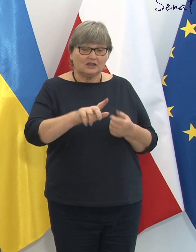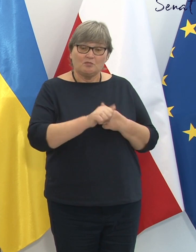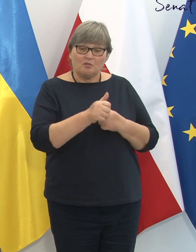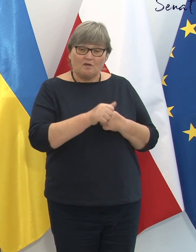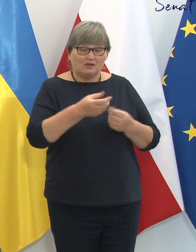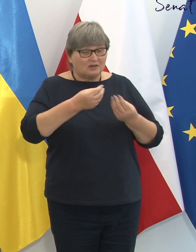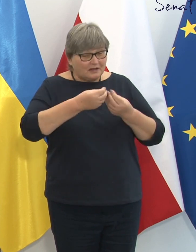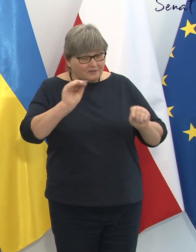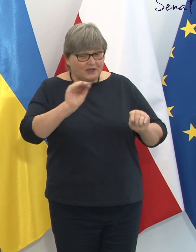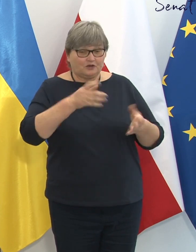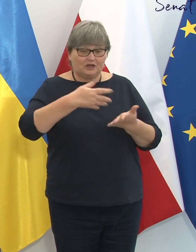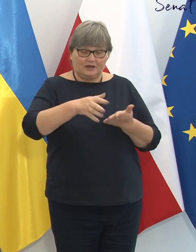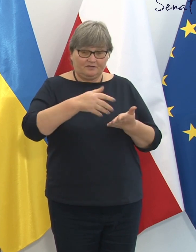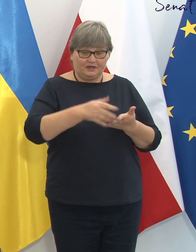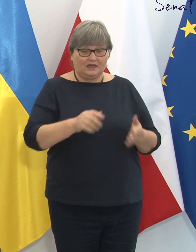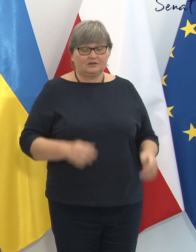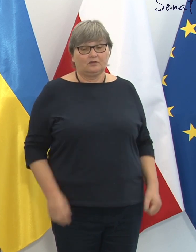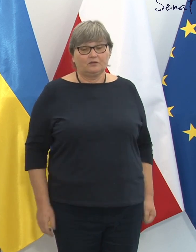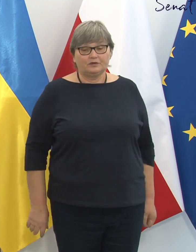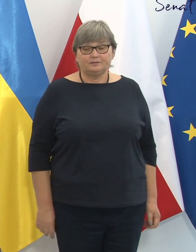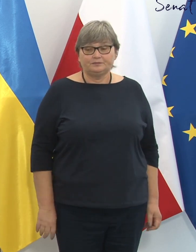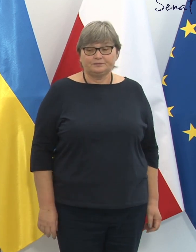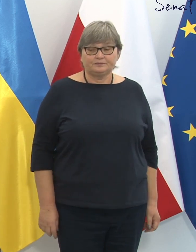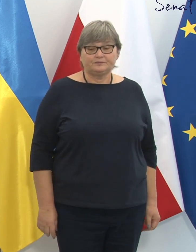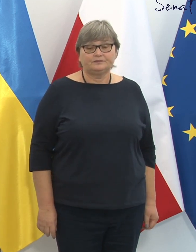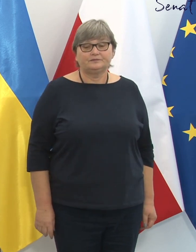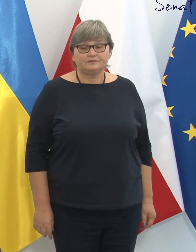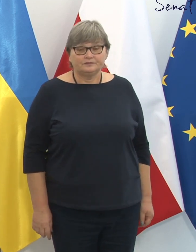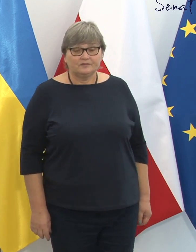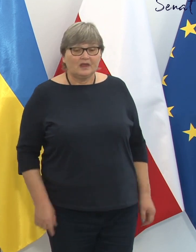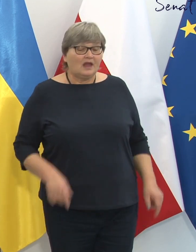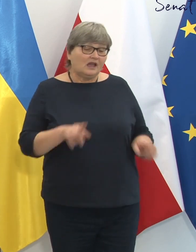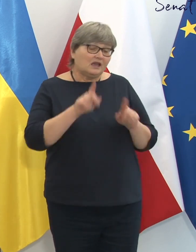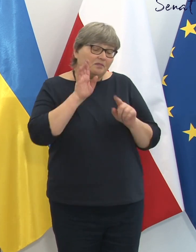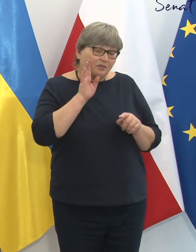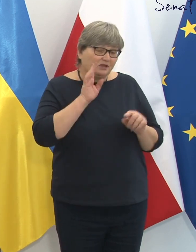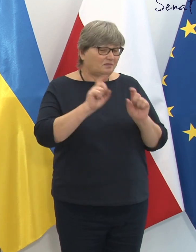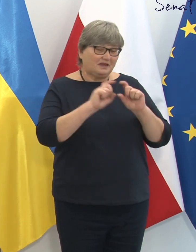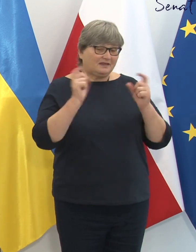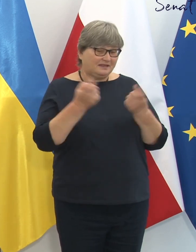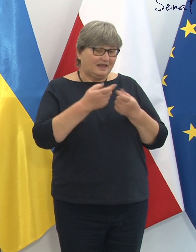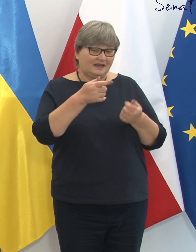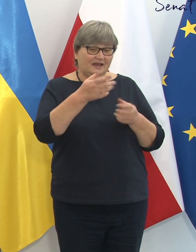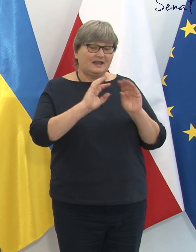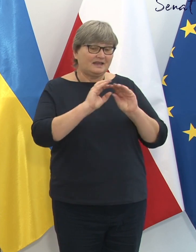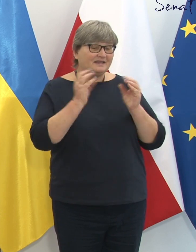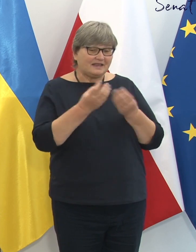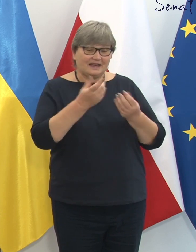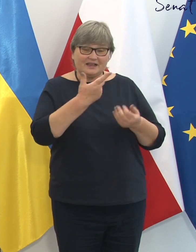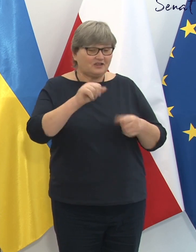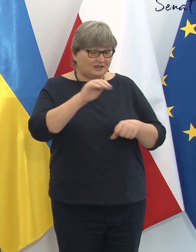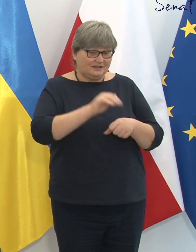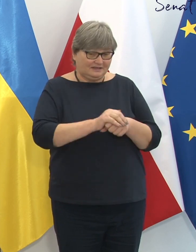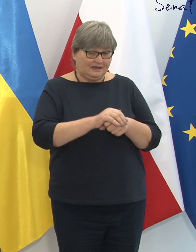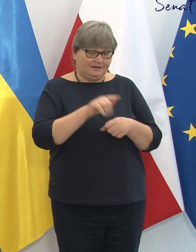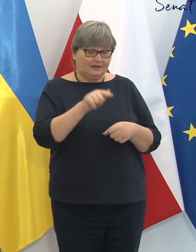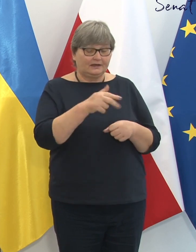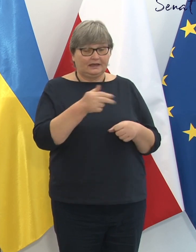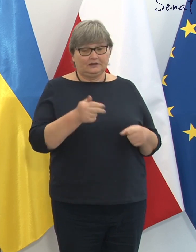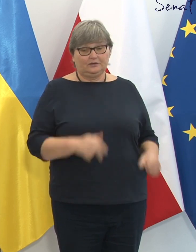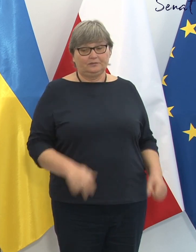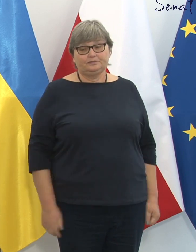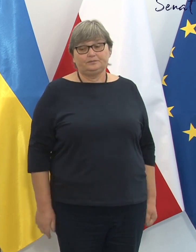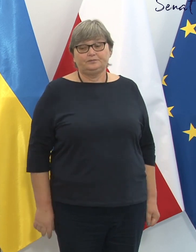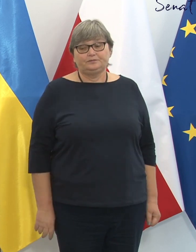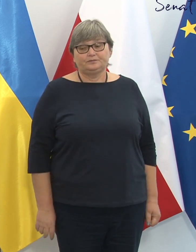Instytutu, co też nie spotyka się z poparciem pani, panów senatorów, przynajmniej demokratycznej